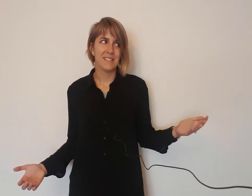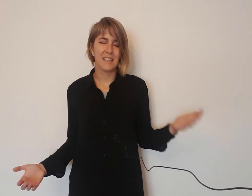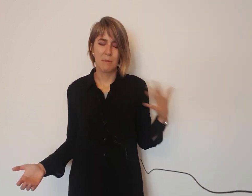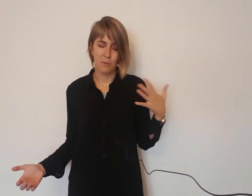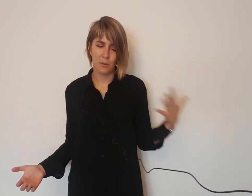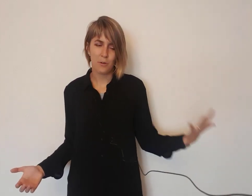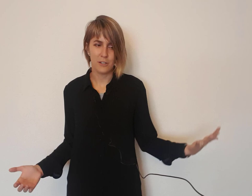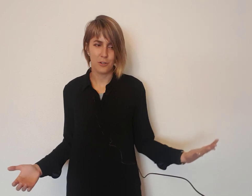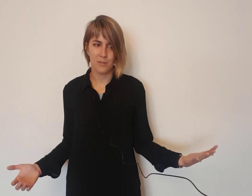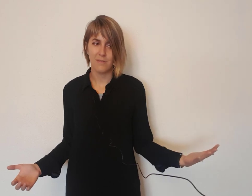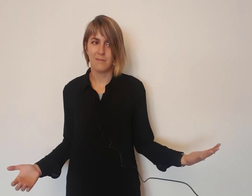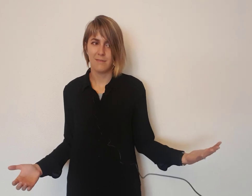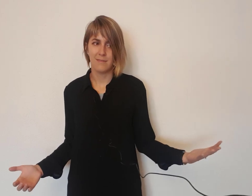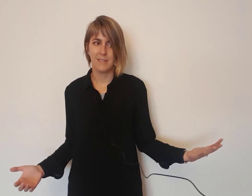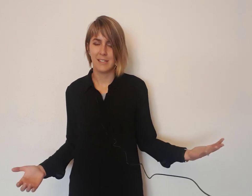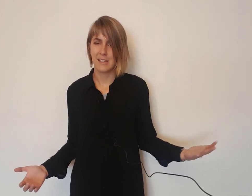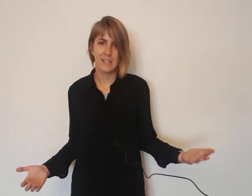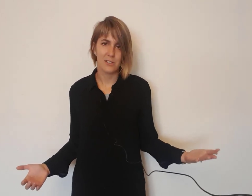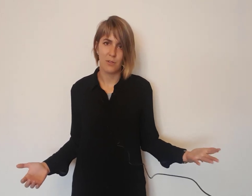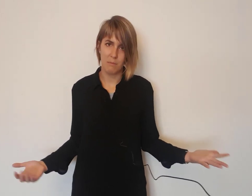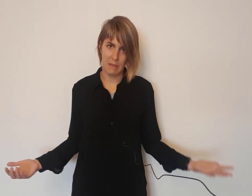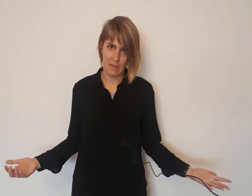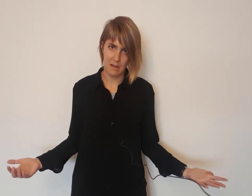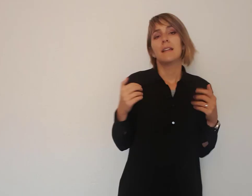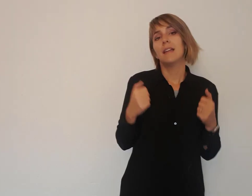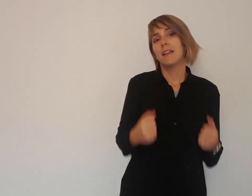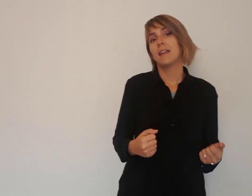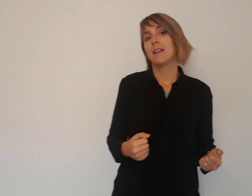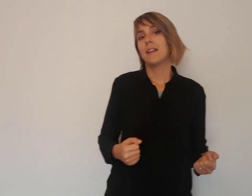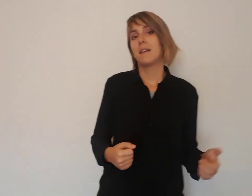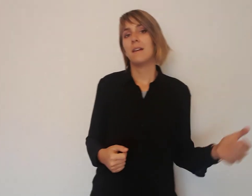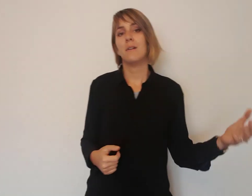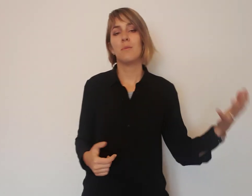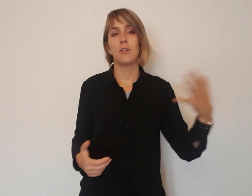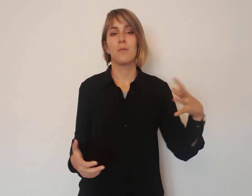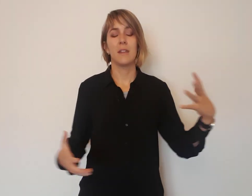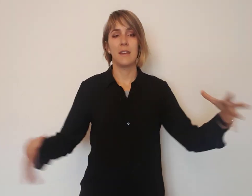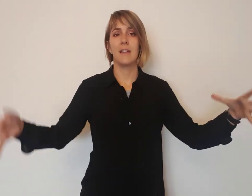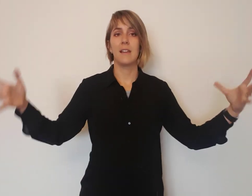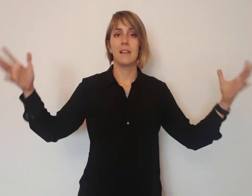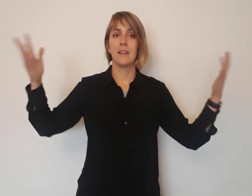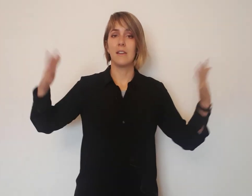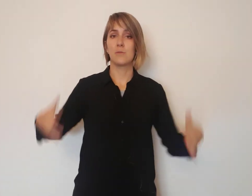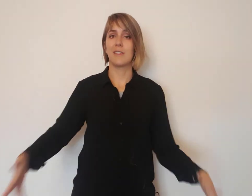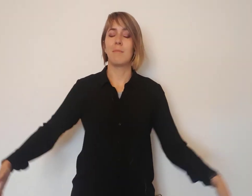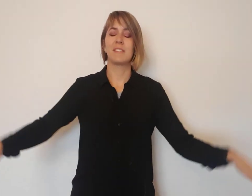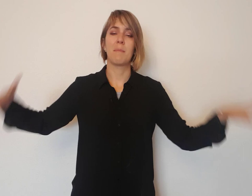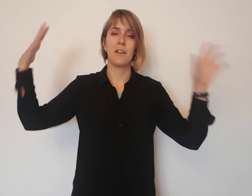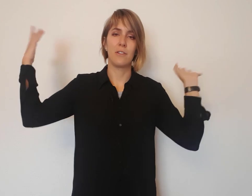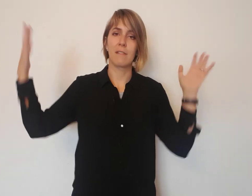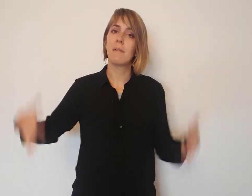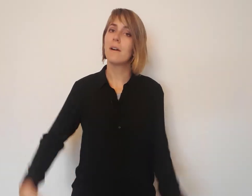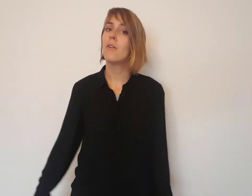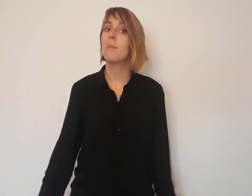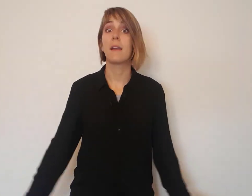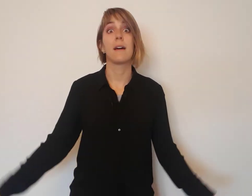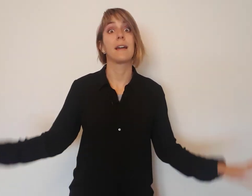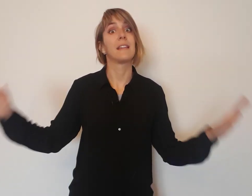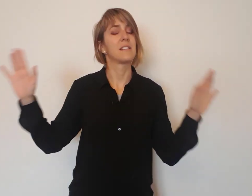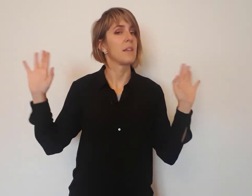si me muero por esto, es que soy imbécil. Y bueno, en el hospital me examinaron de arriba abajo para quitarse